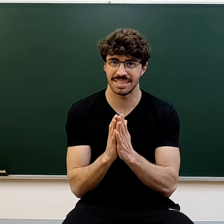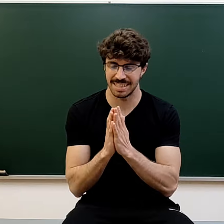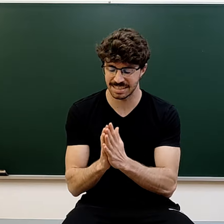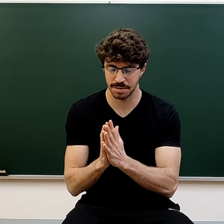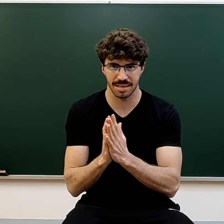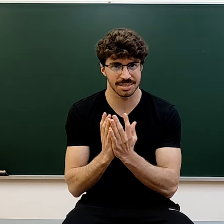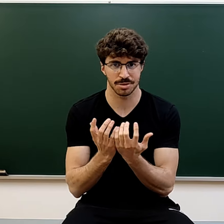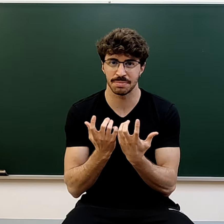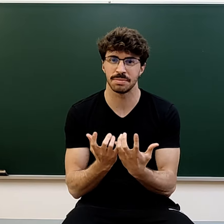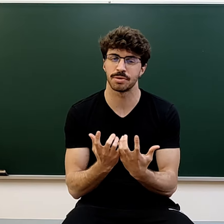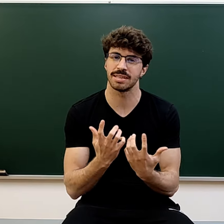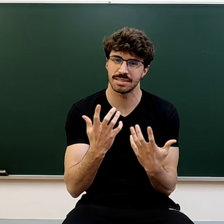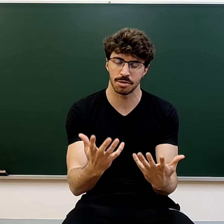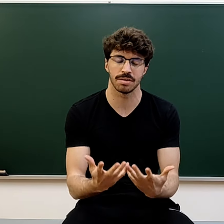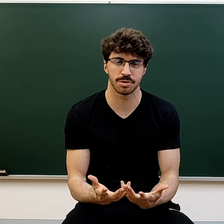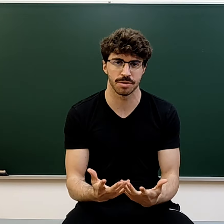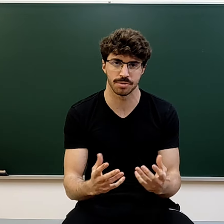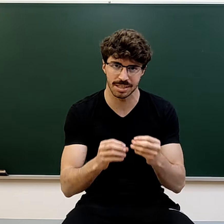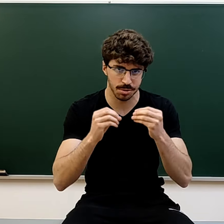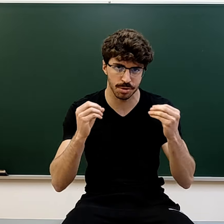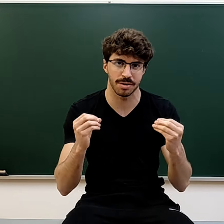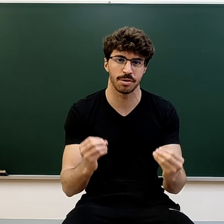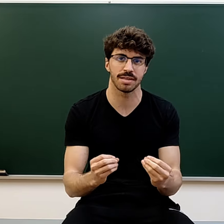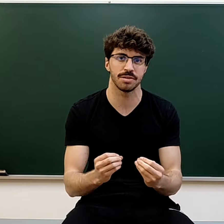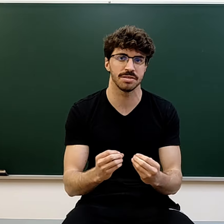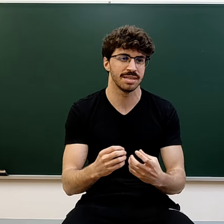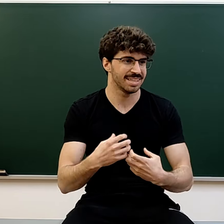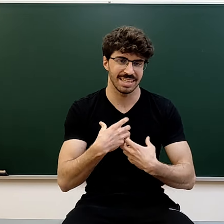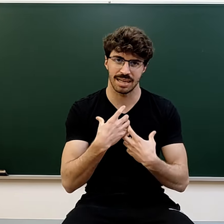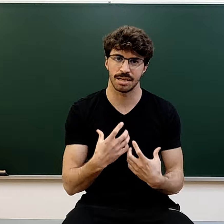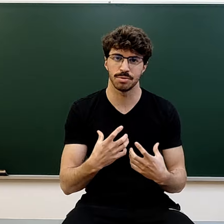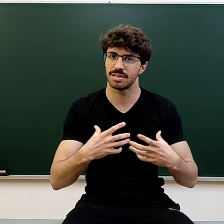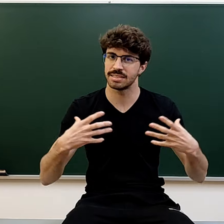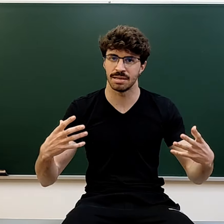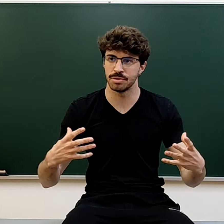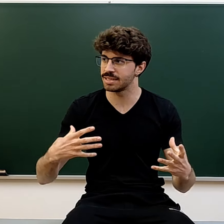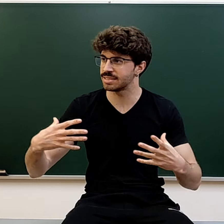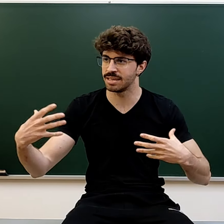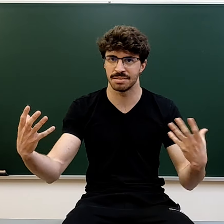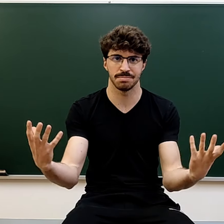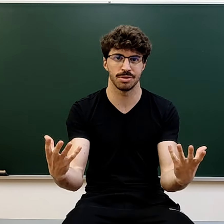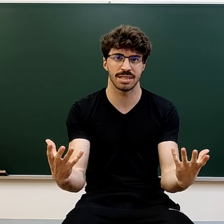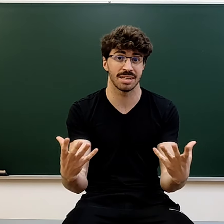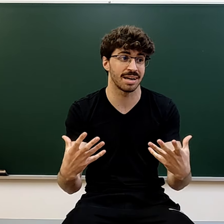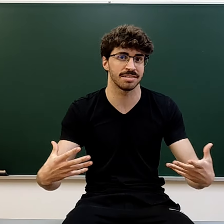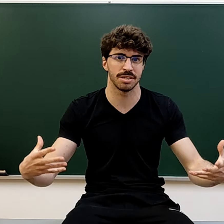en esta vida, las cosas más importantes lo sabemos todos. Esto es solo un recordatorio, es la salud, es el amor, es tener nuestras relaciones